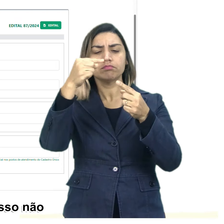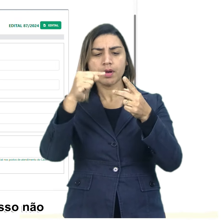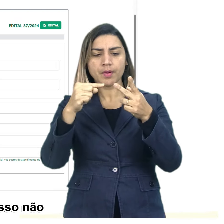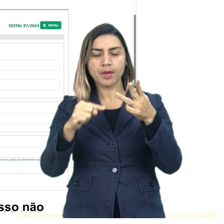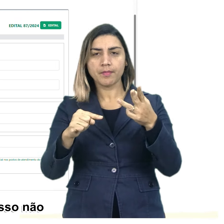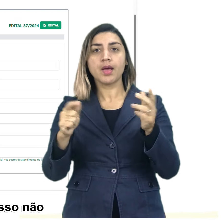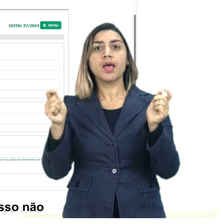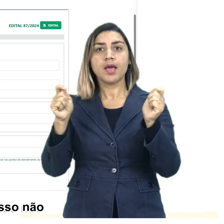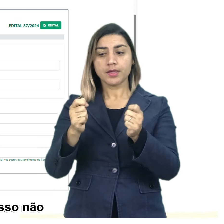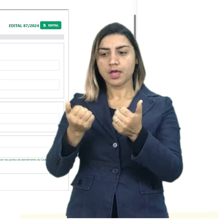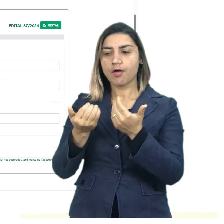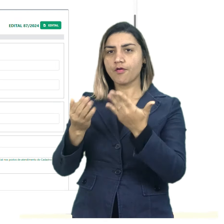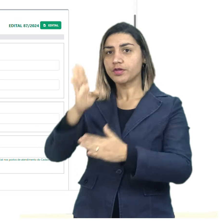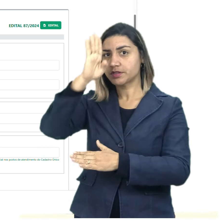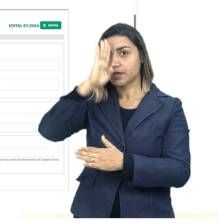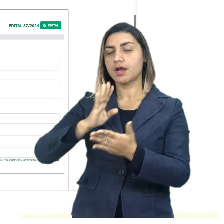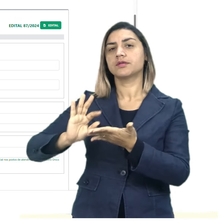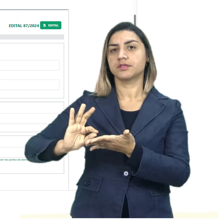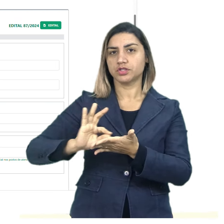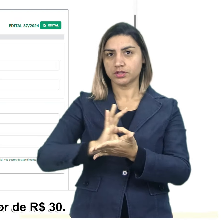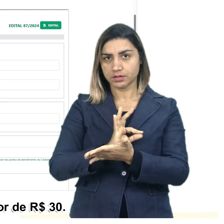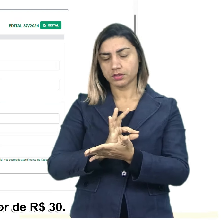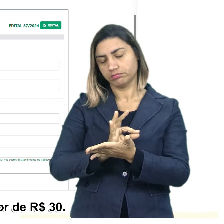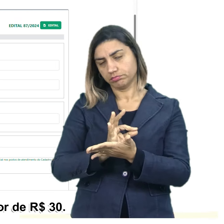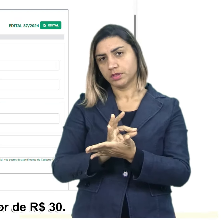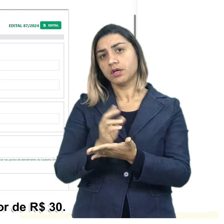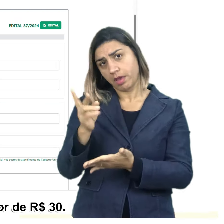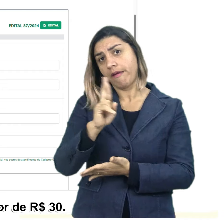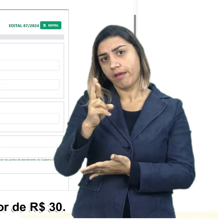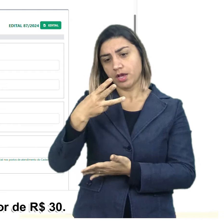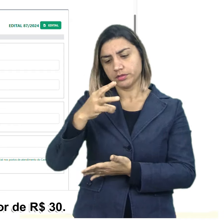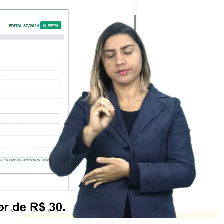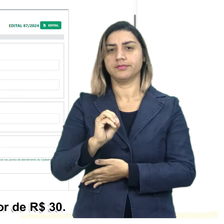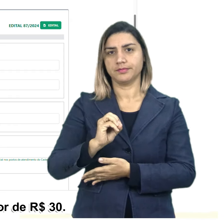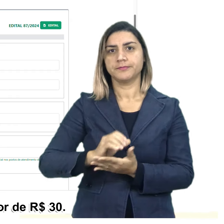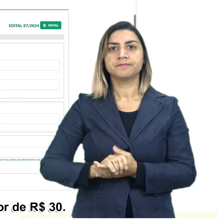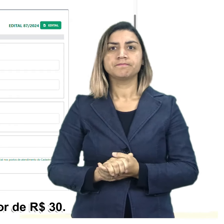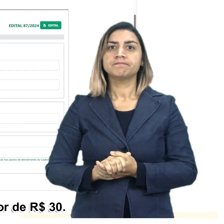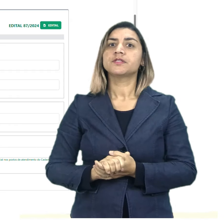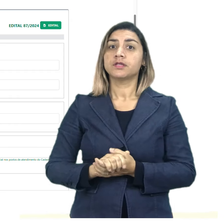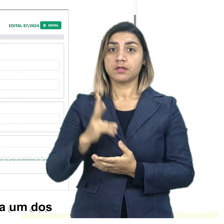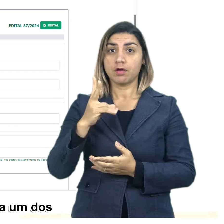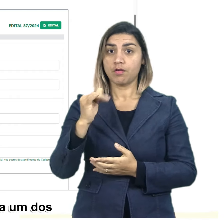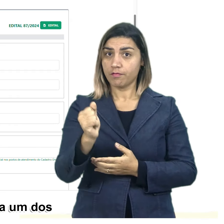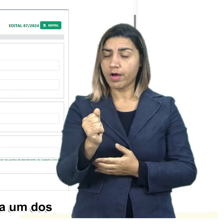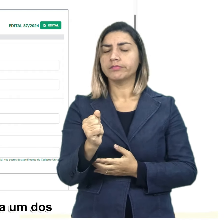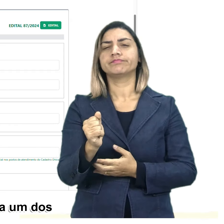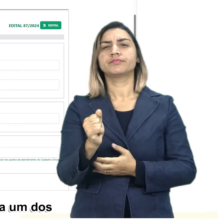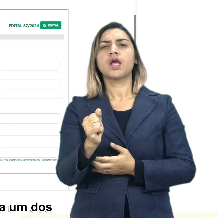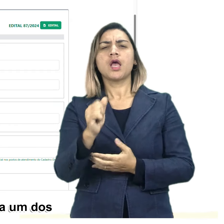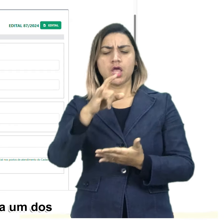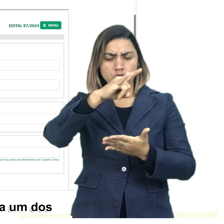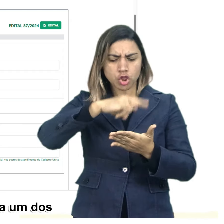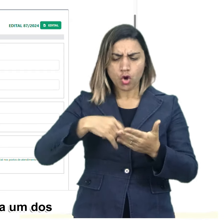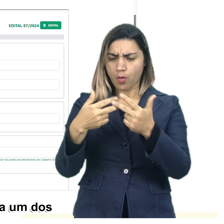critérios em que eu posso não pagar a inscrição, no caso do curso integrado, no valor de R$,00. E aí eu vou